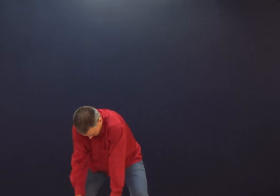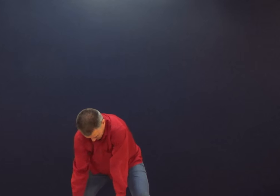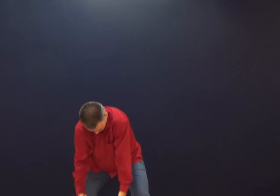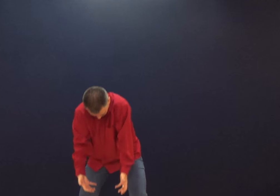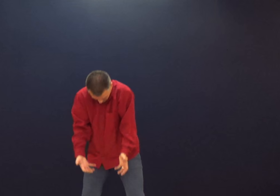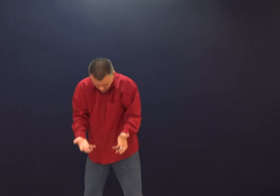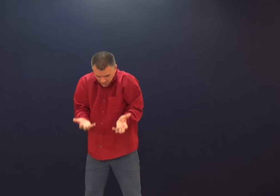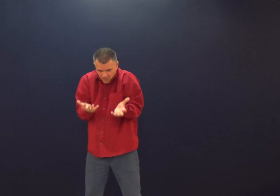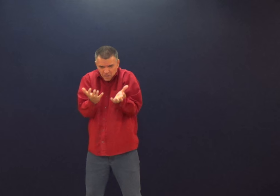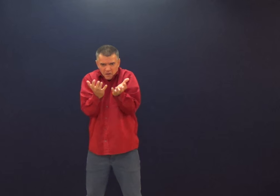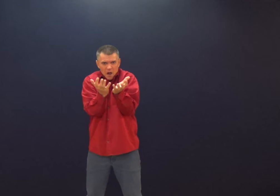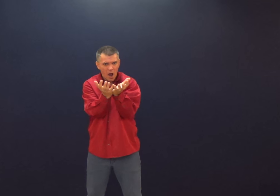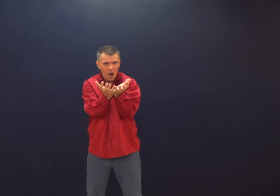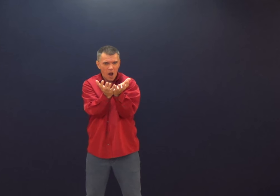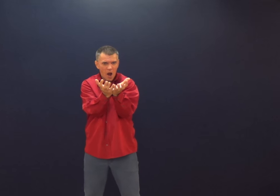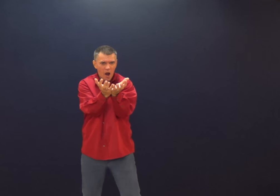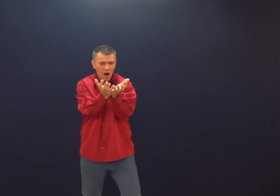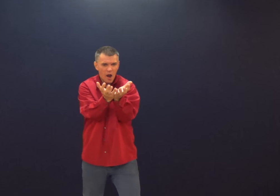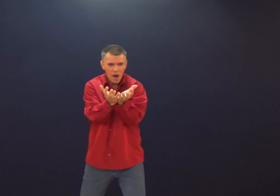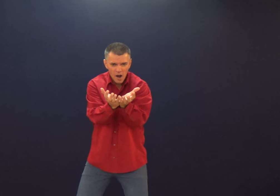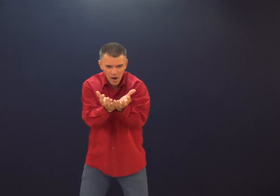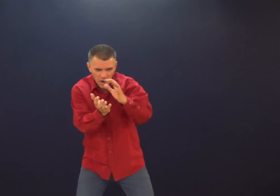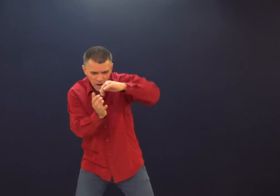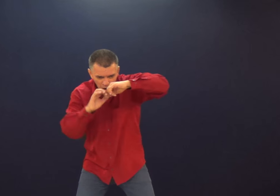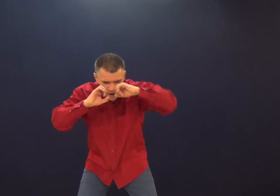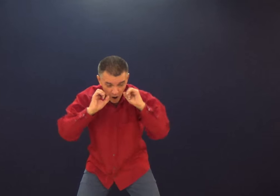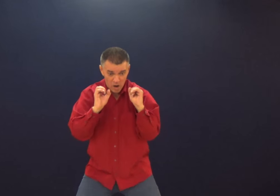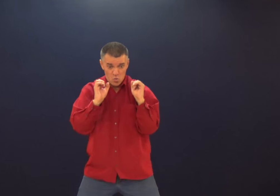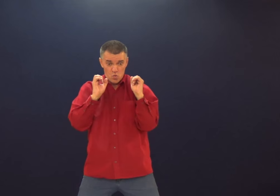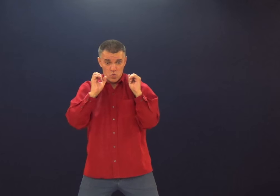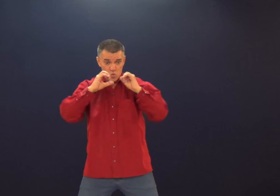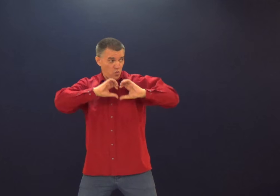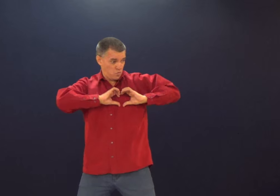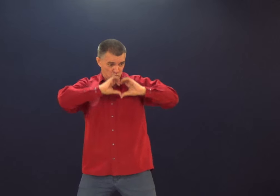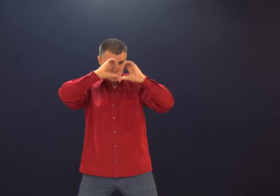Aquilo já virou um fardo, já é um pedro, te arrasta, você arrasta o pecado com você.